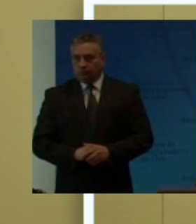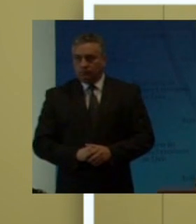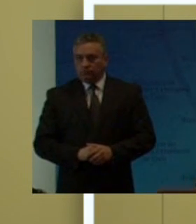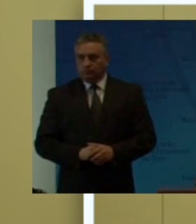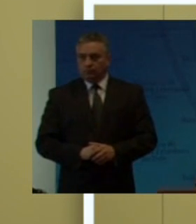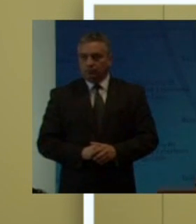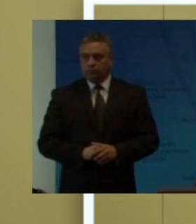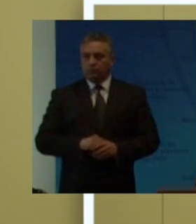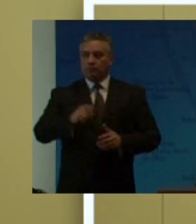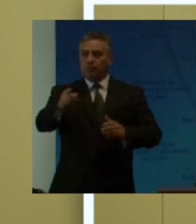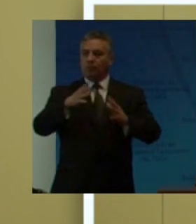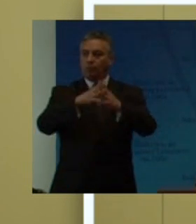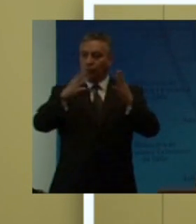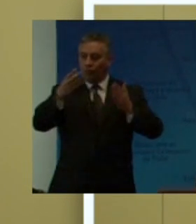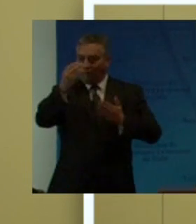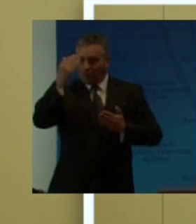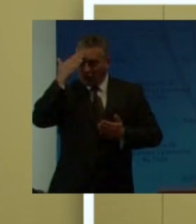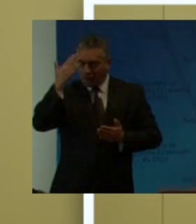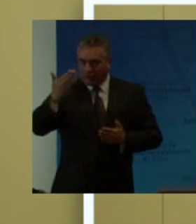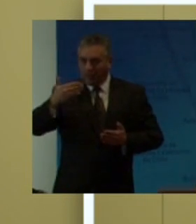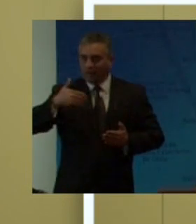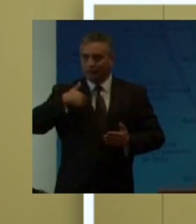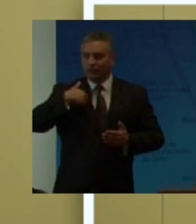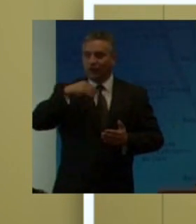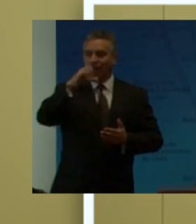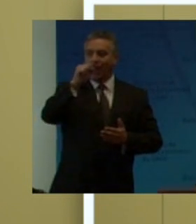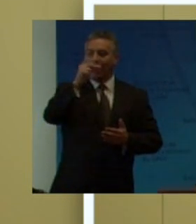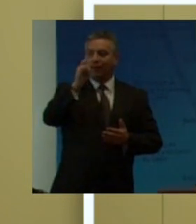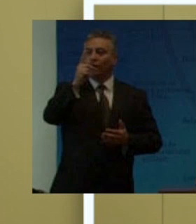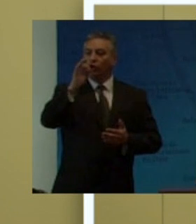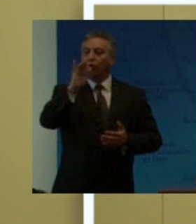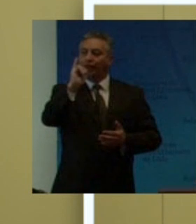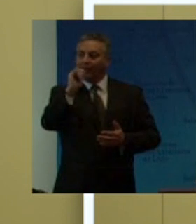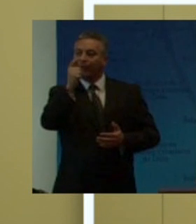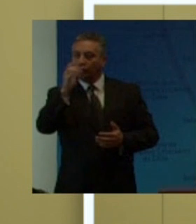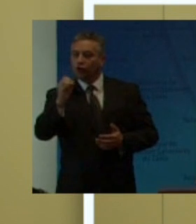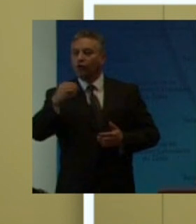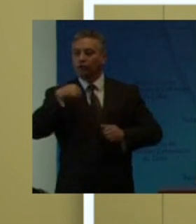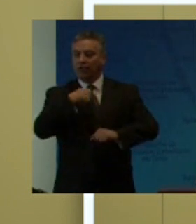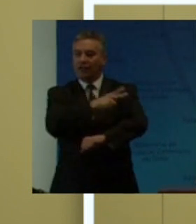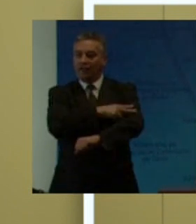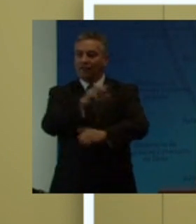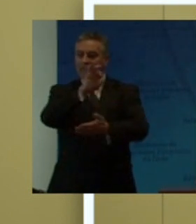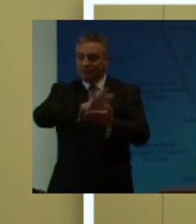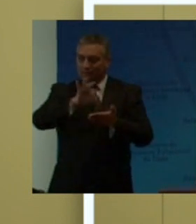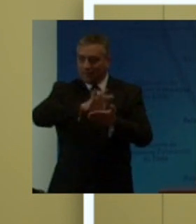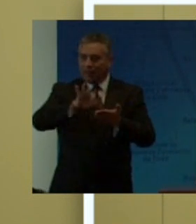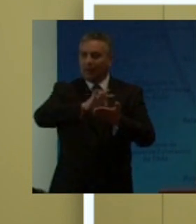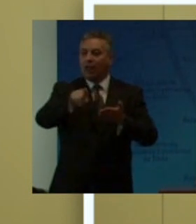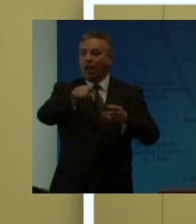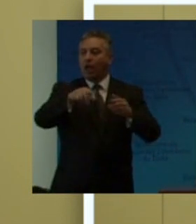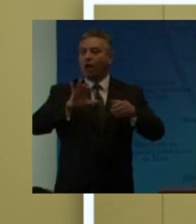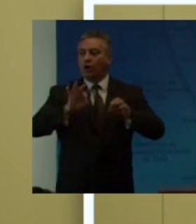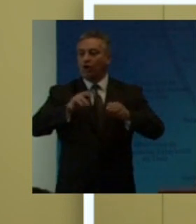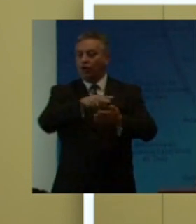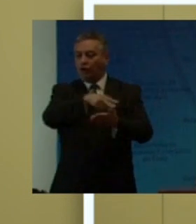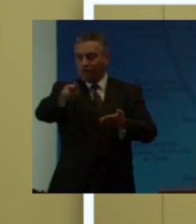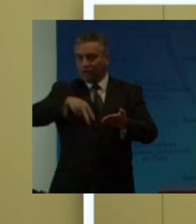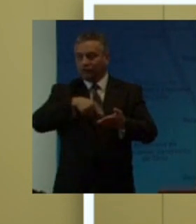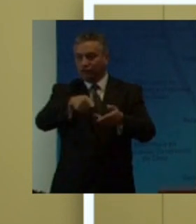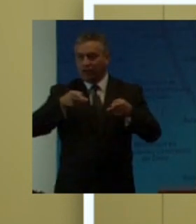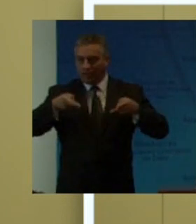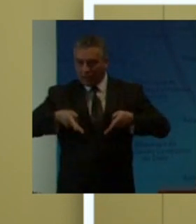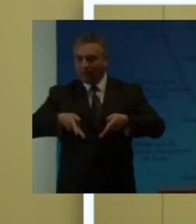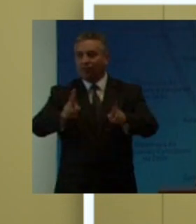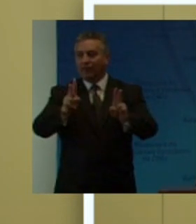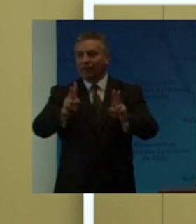buenos días soy Akiko Ito jefe de la Secretaría de la Convención sobre los Derechos